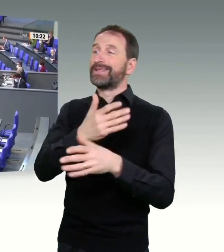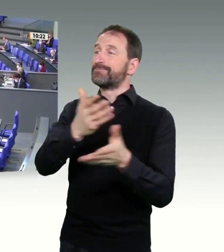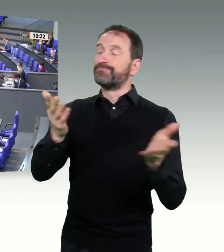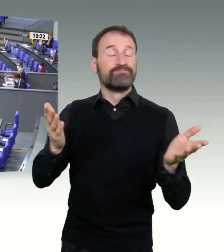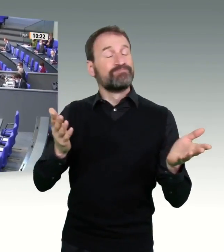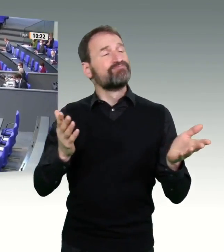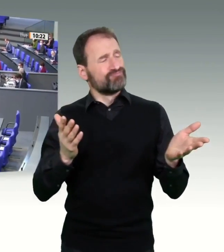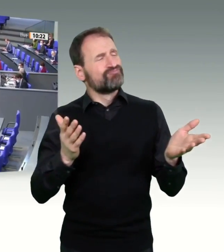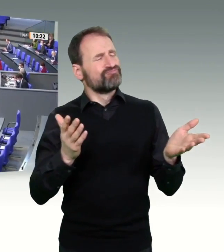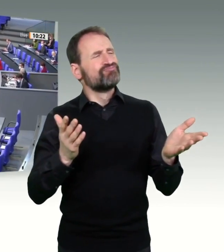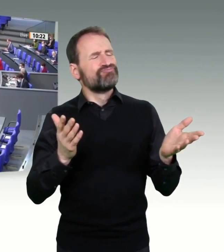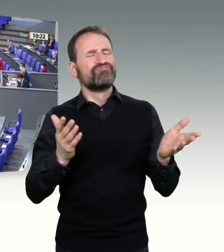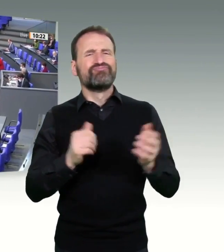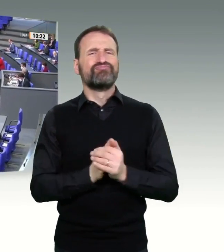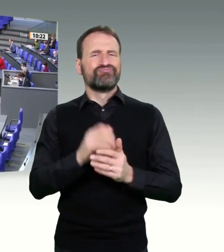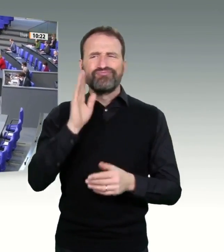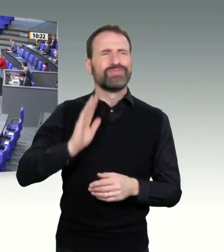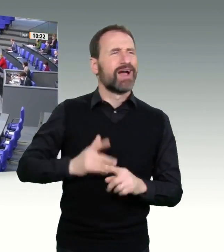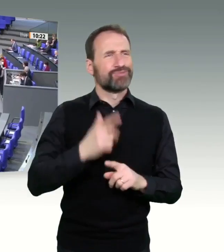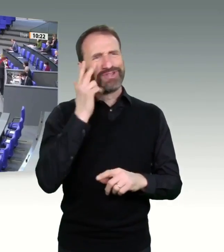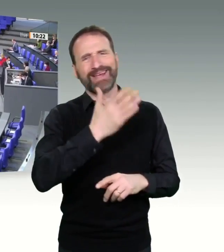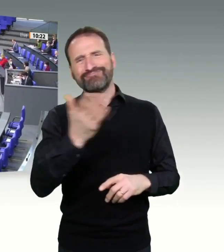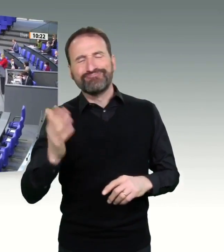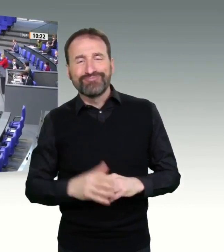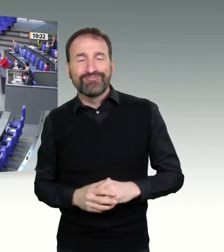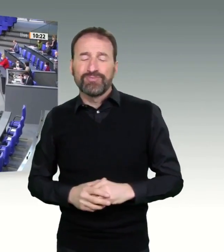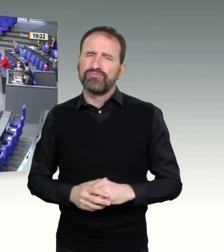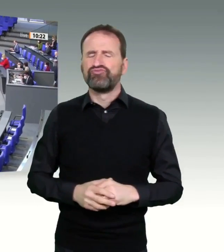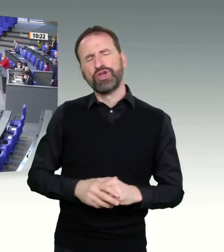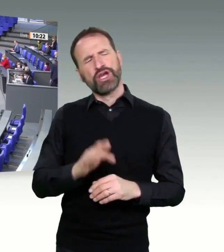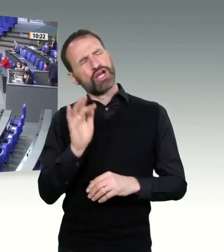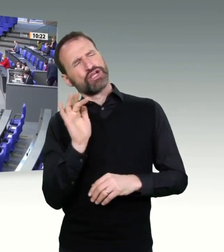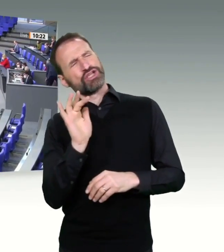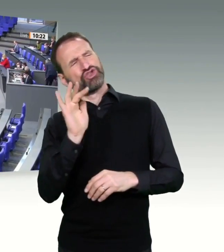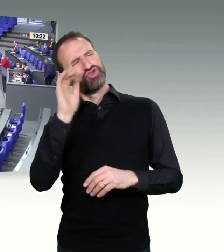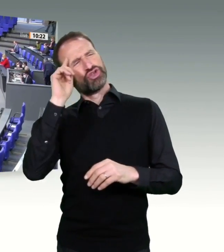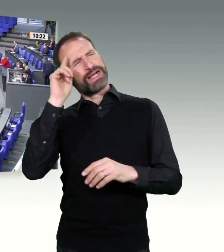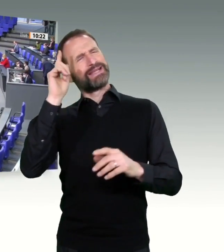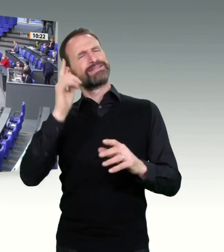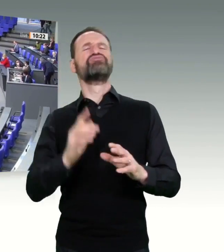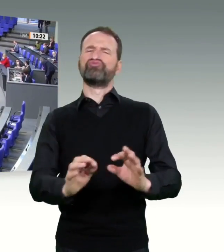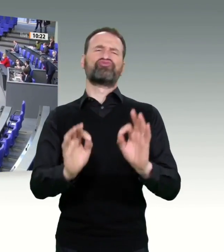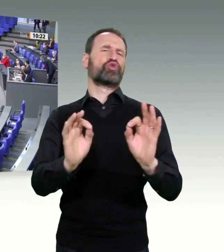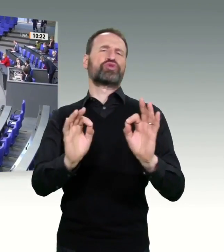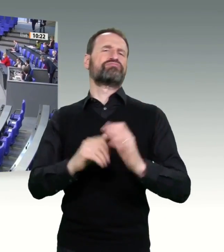Kritischer Geist ist immer gut, weil man nur aus kritischem Geist heraus Situationen verbessert.